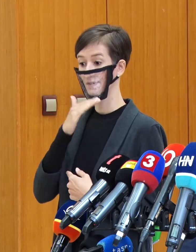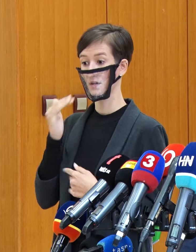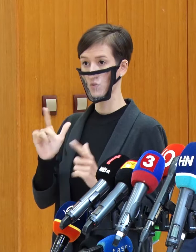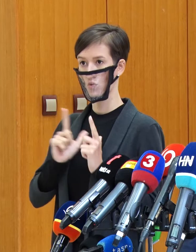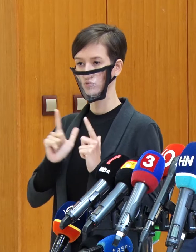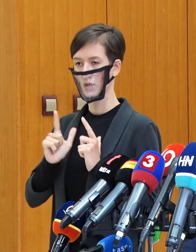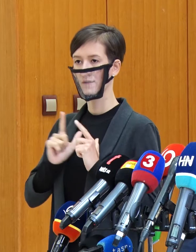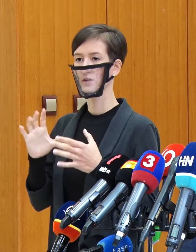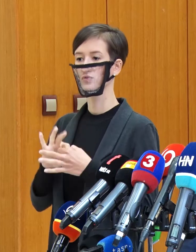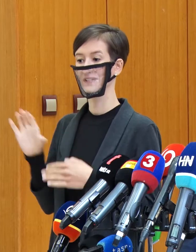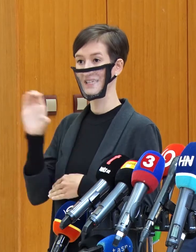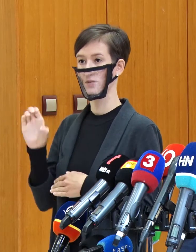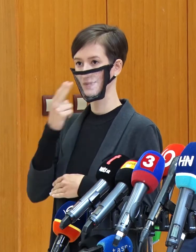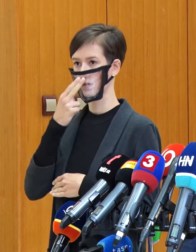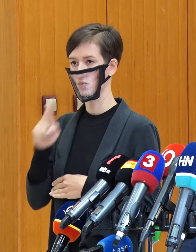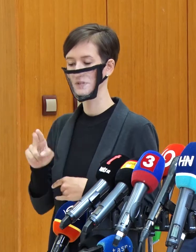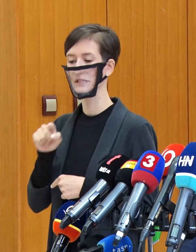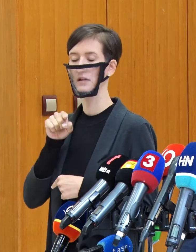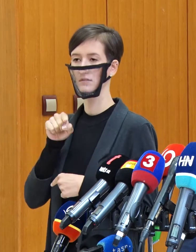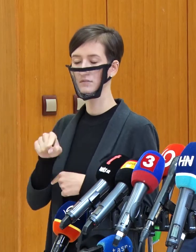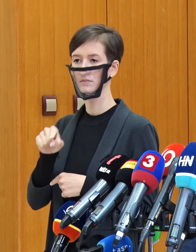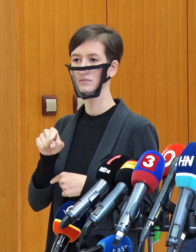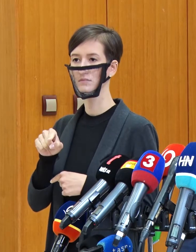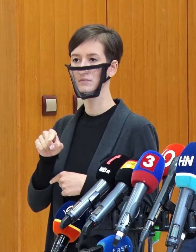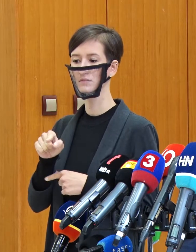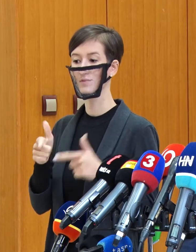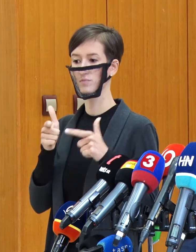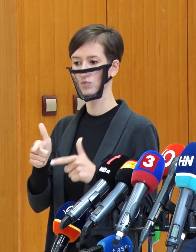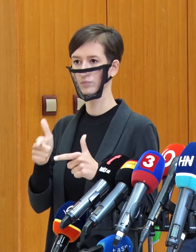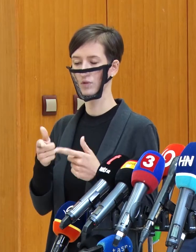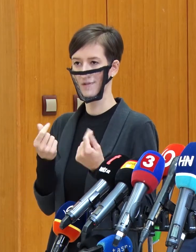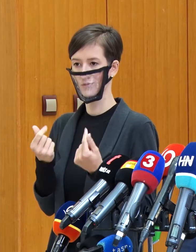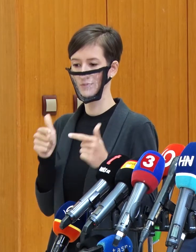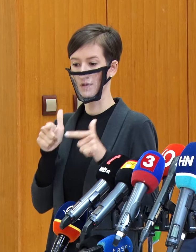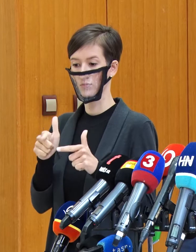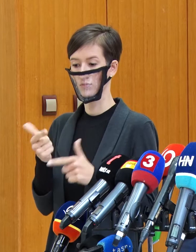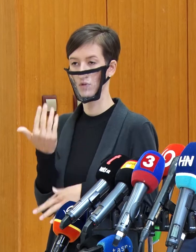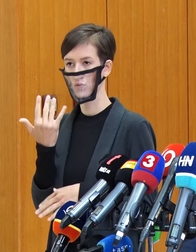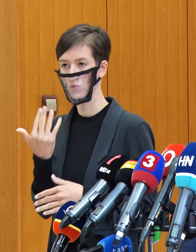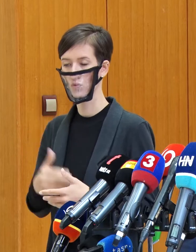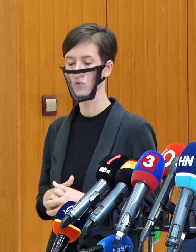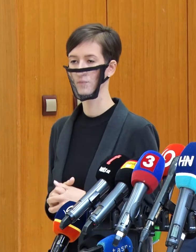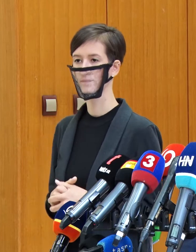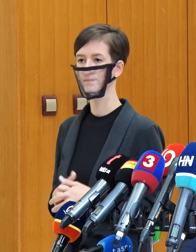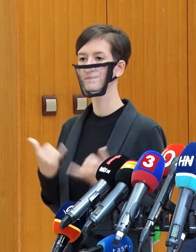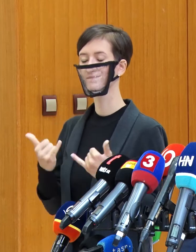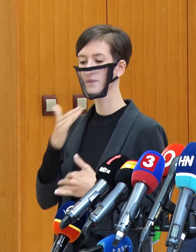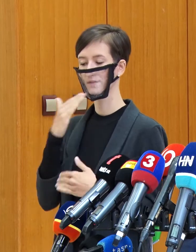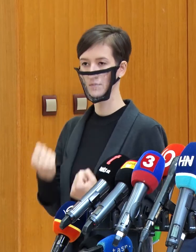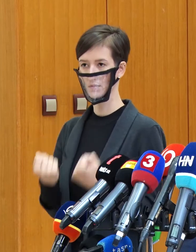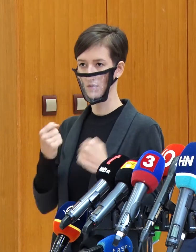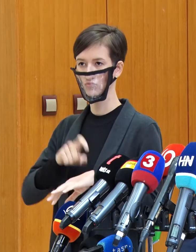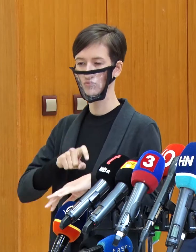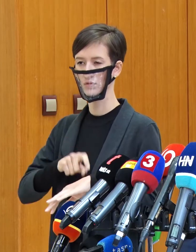základného nástroja, ktorým chceme v Európe čeliť tejto ekonomickej výzve a veľmi ťažkým časom, ktoré